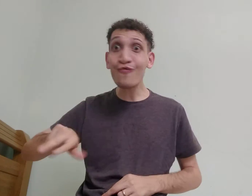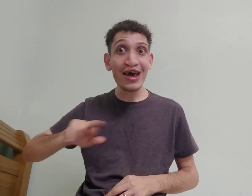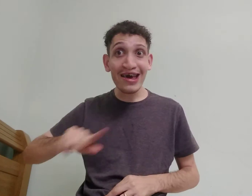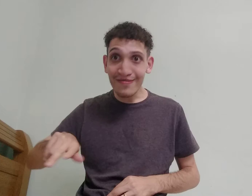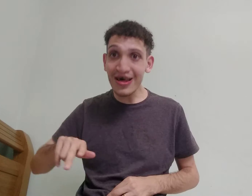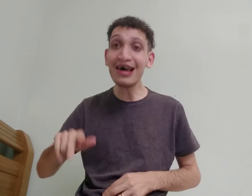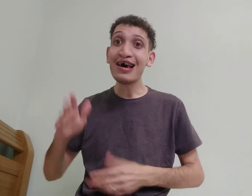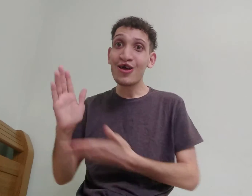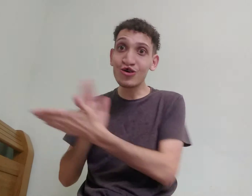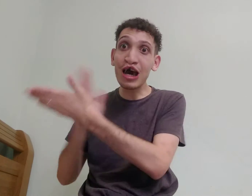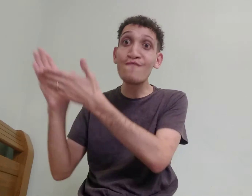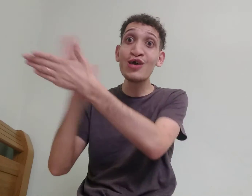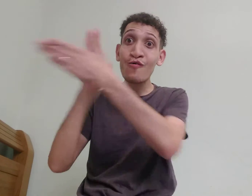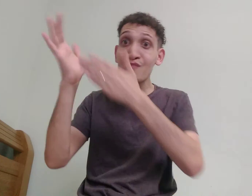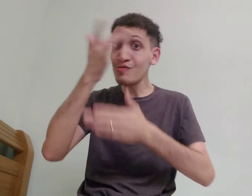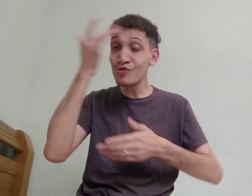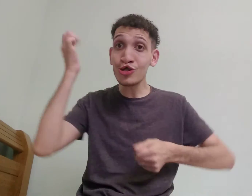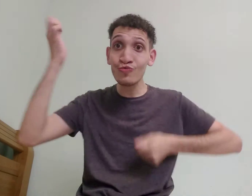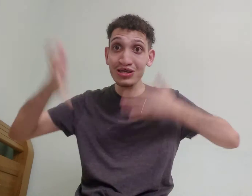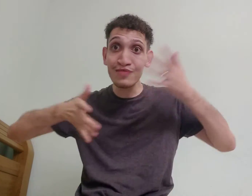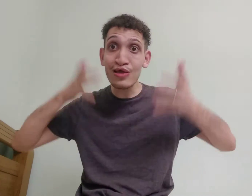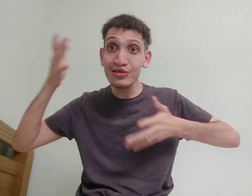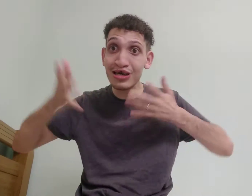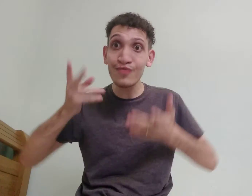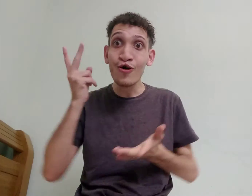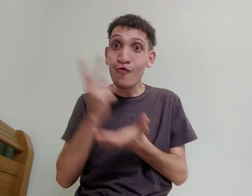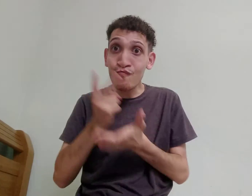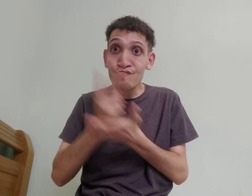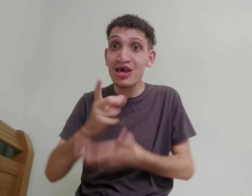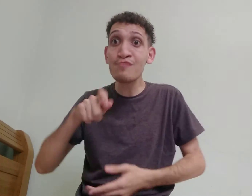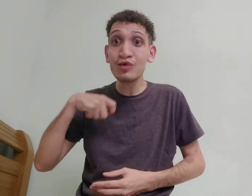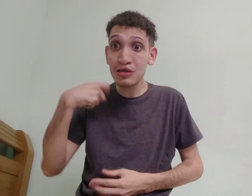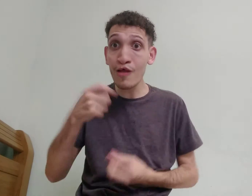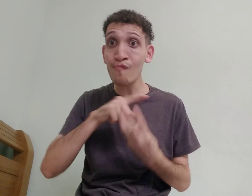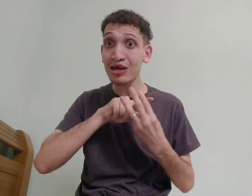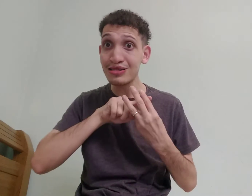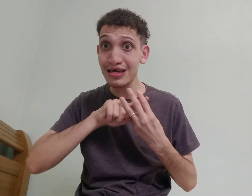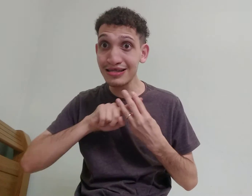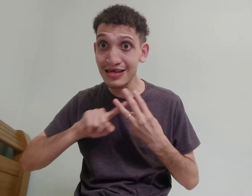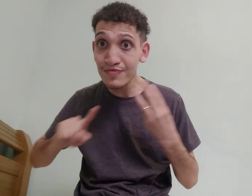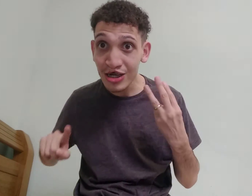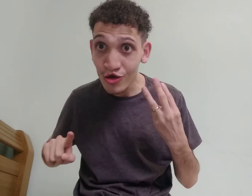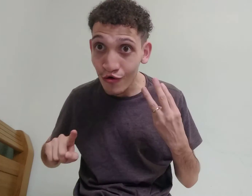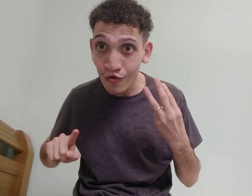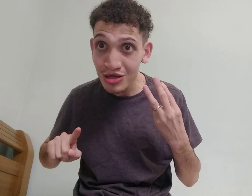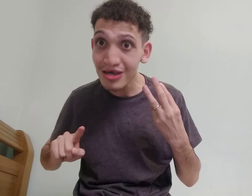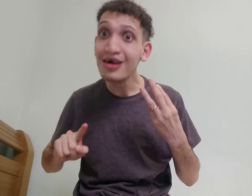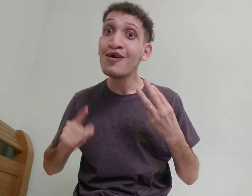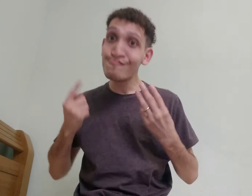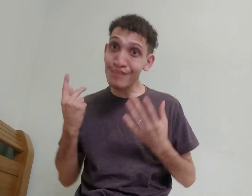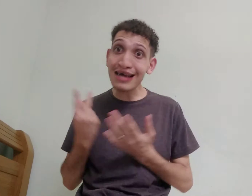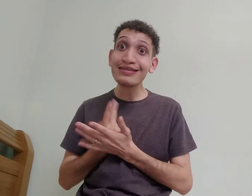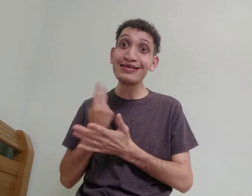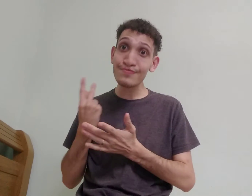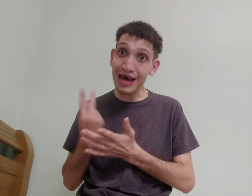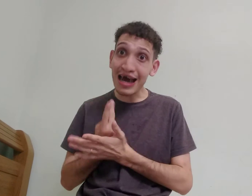é, né? Eu já vi algumas pessoas sinalizando o mesmo sinal para dizer essas três coisas, mas está